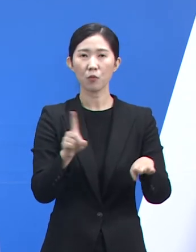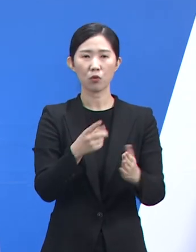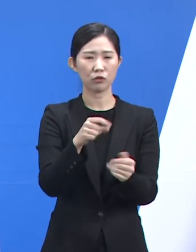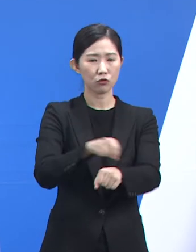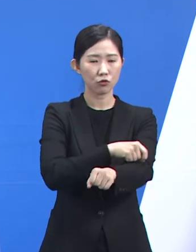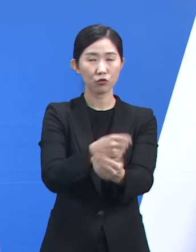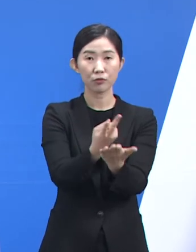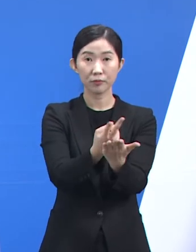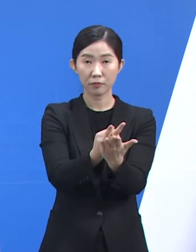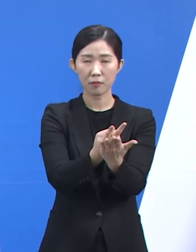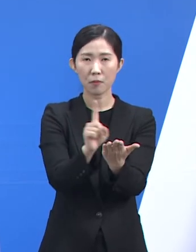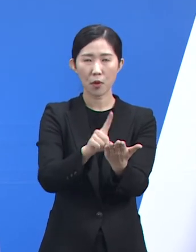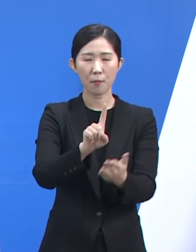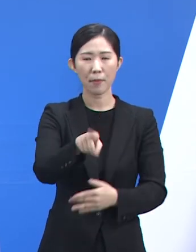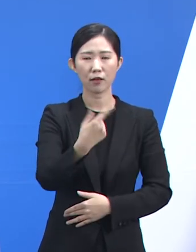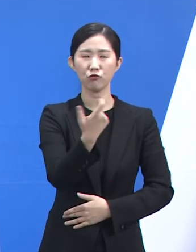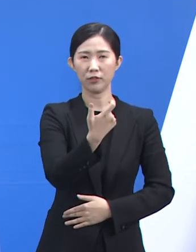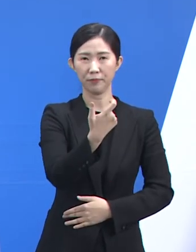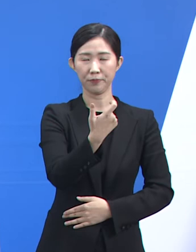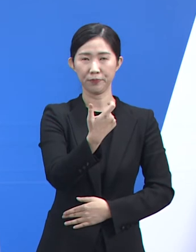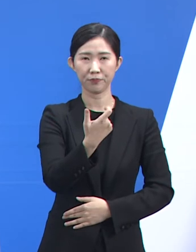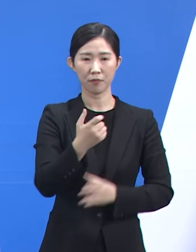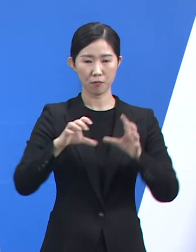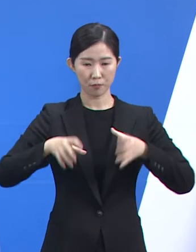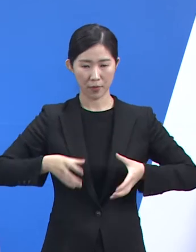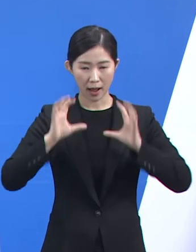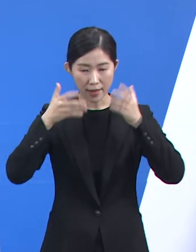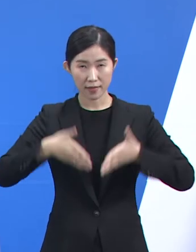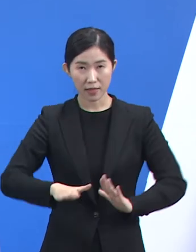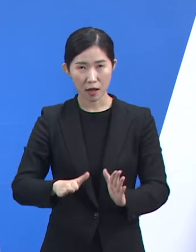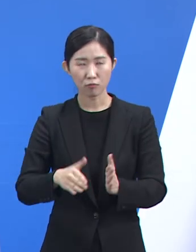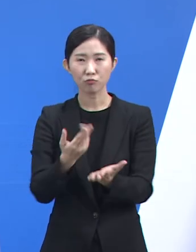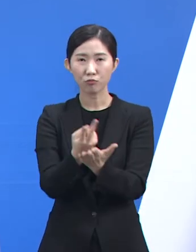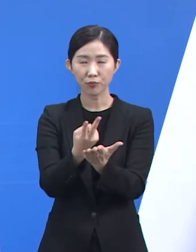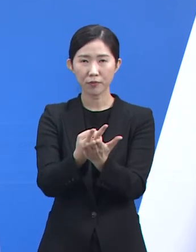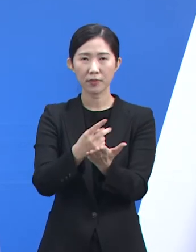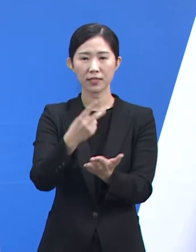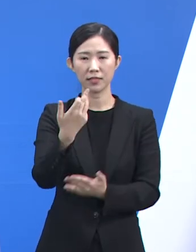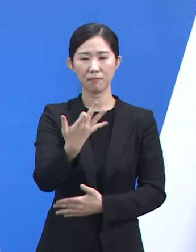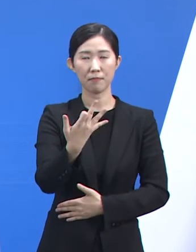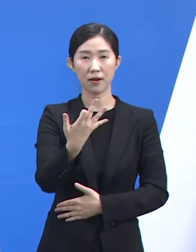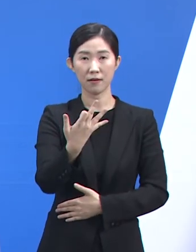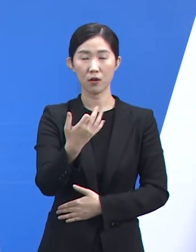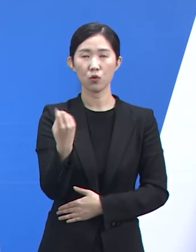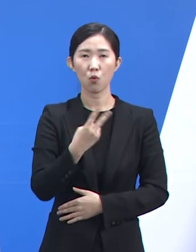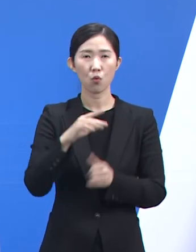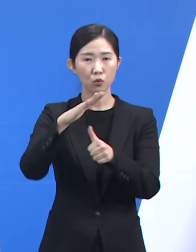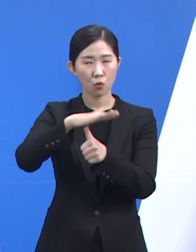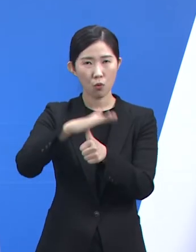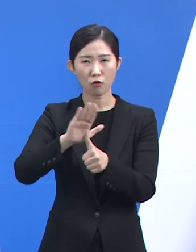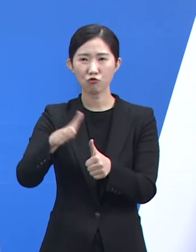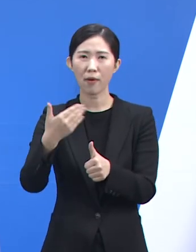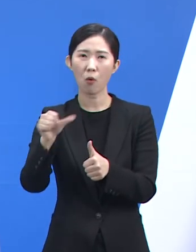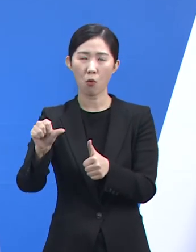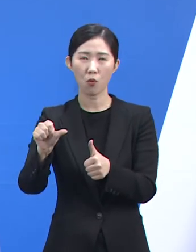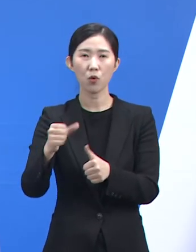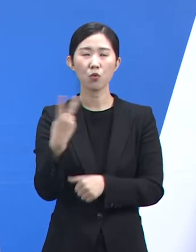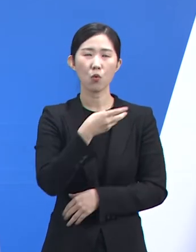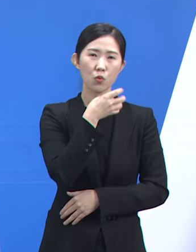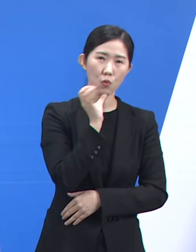투습병상이 160병상, 분만 18병상, 소아 905병상, 노인요양